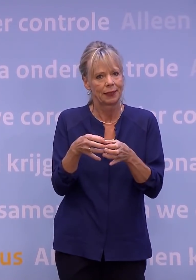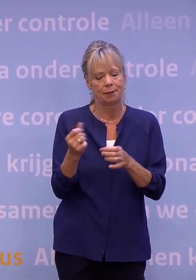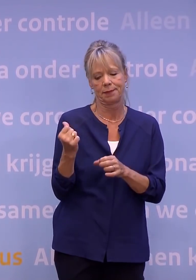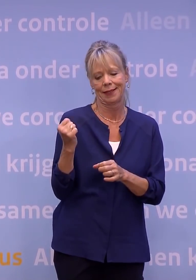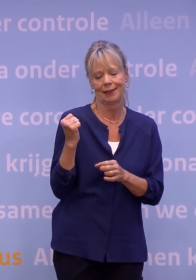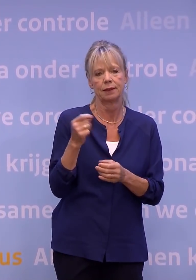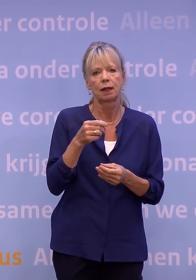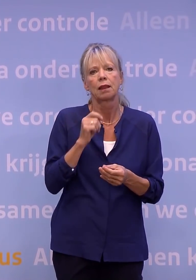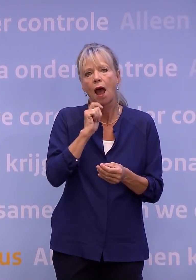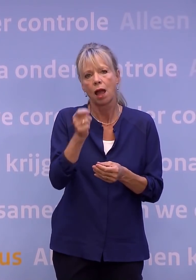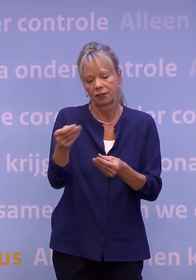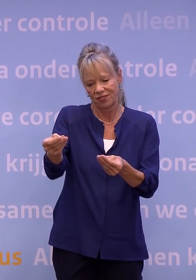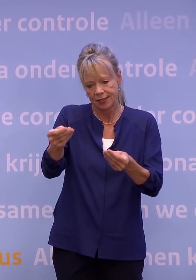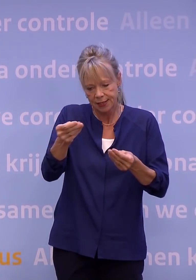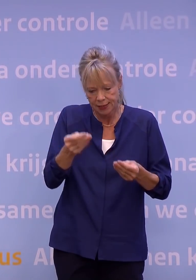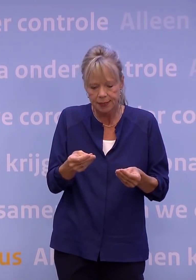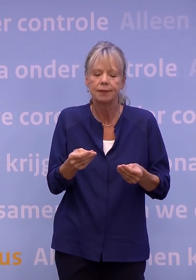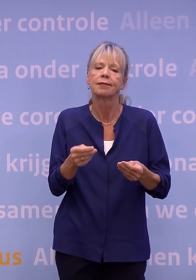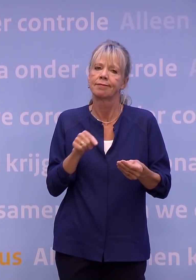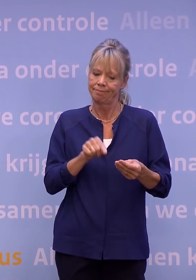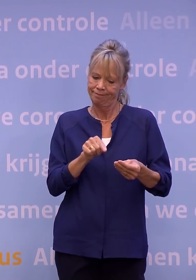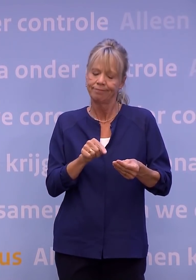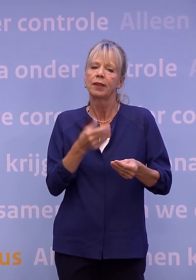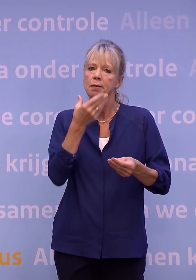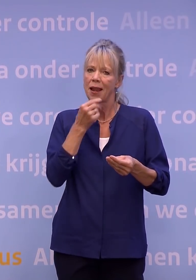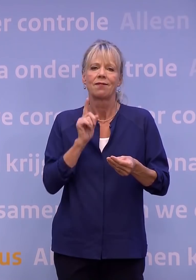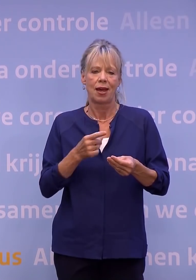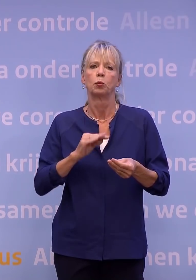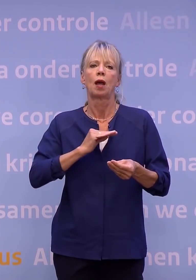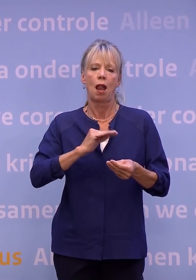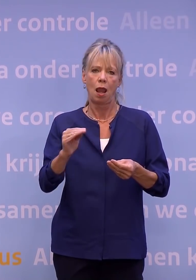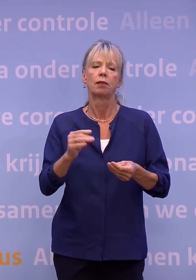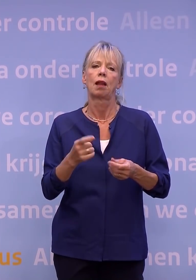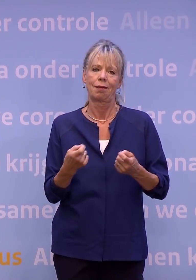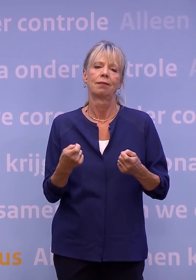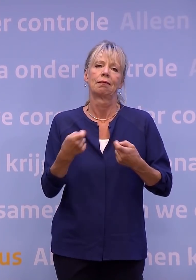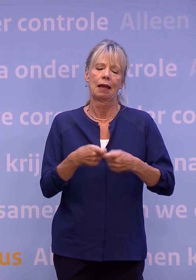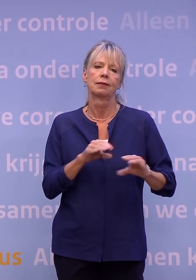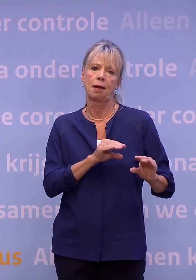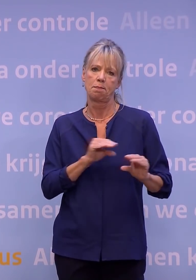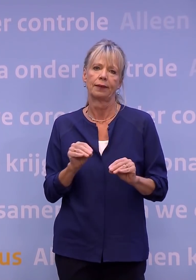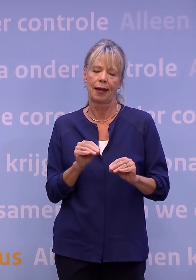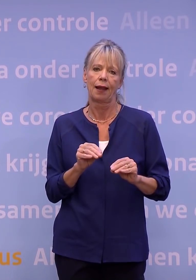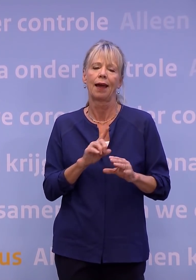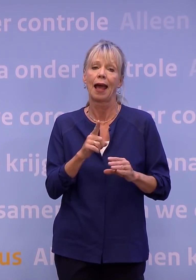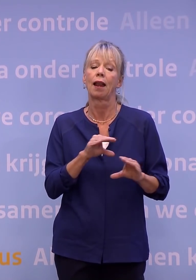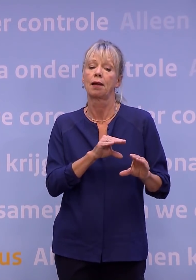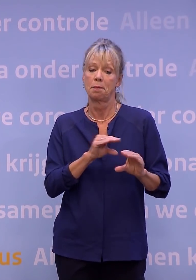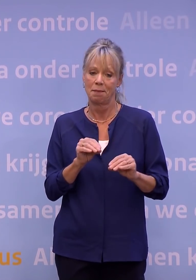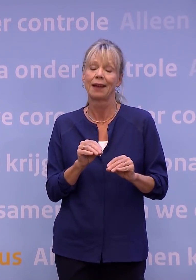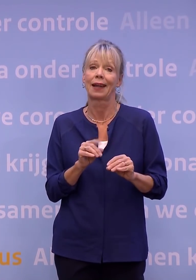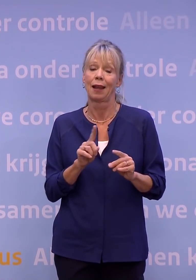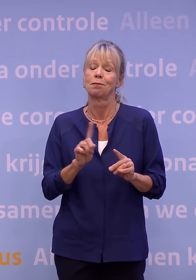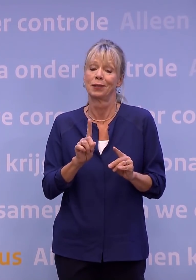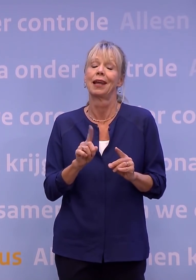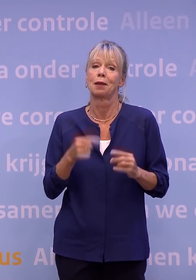geeft ons aanleiding ook landelijk extra stappen te zetten. Of eigenlijk stappen terug. Hugo de